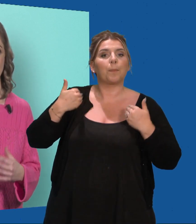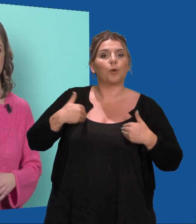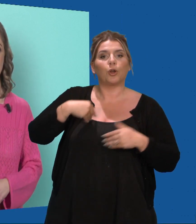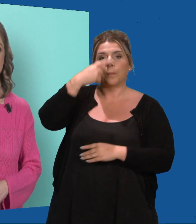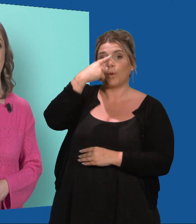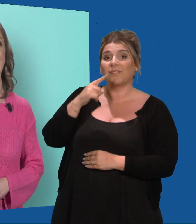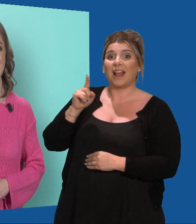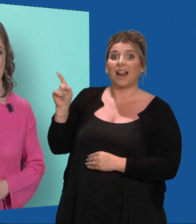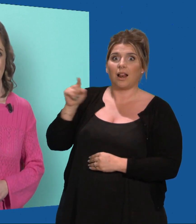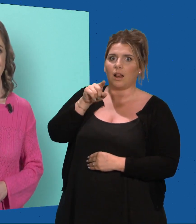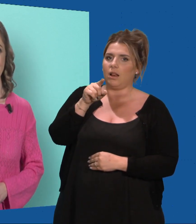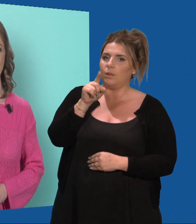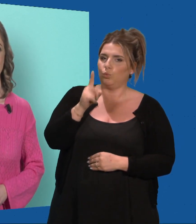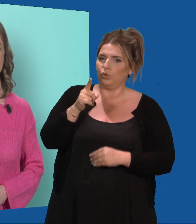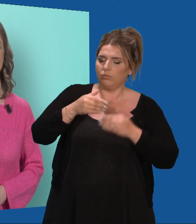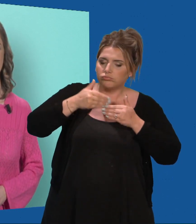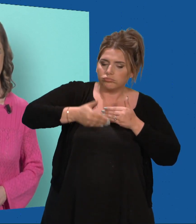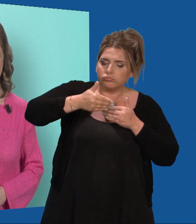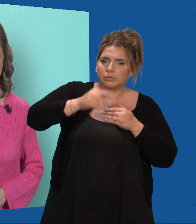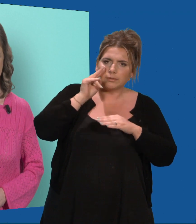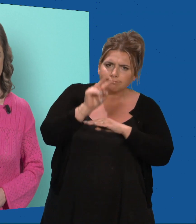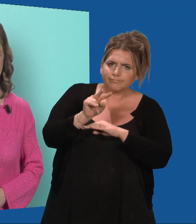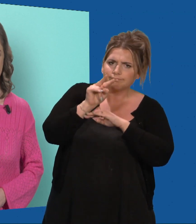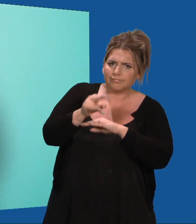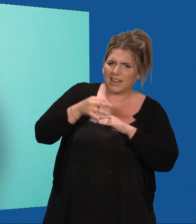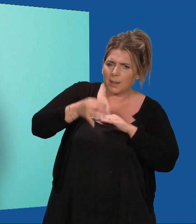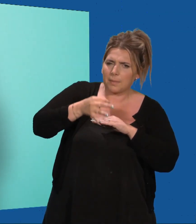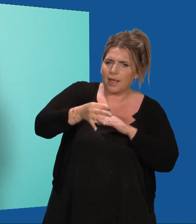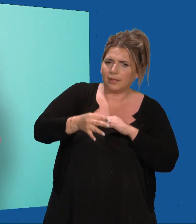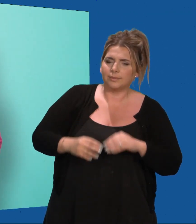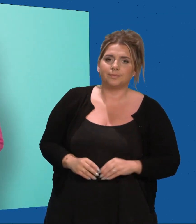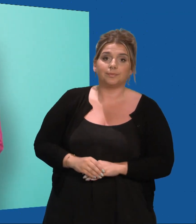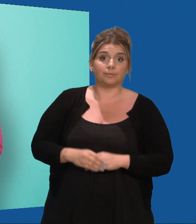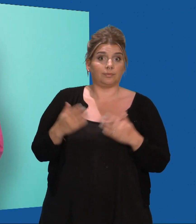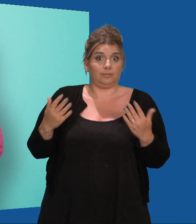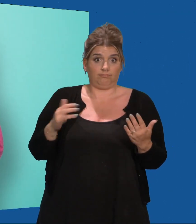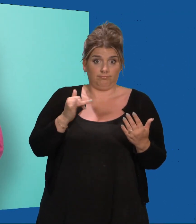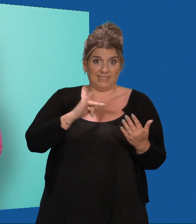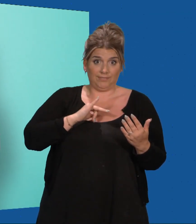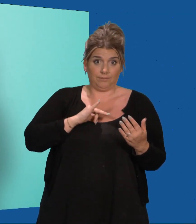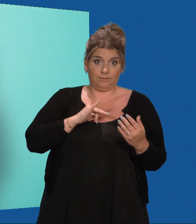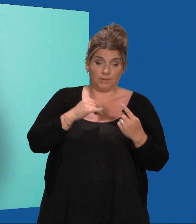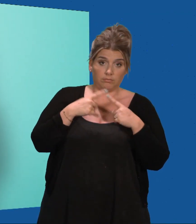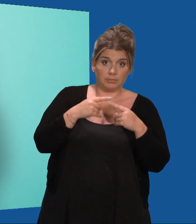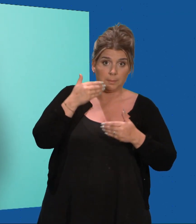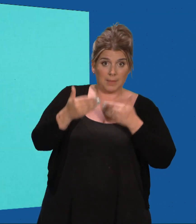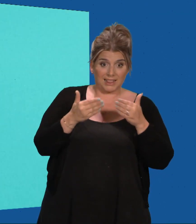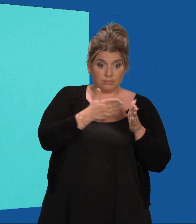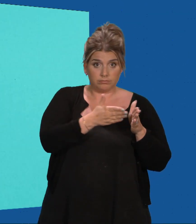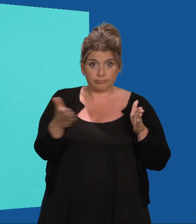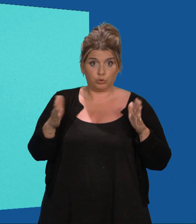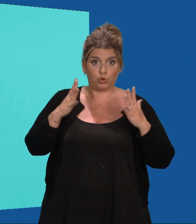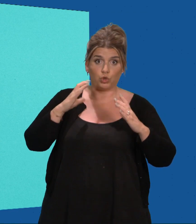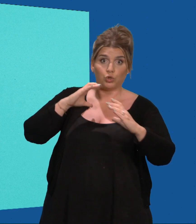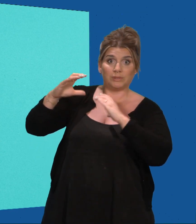Burgerprofiel en check dit platform regelmatig. Er zijn dus meerdere manieren om te communiceren met de overheid,